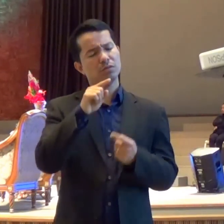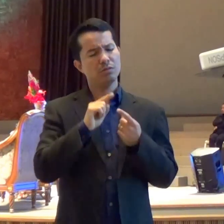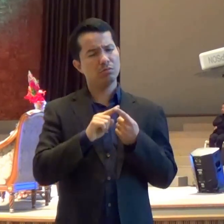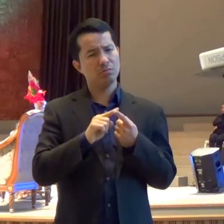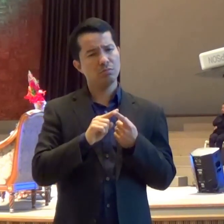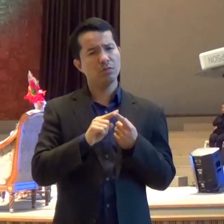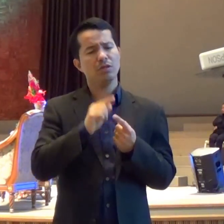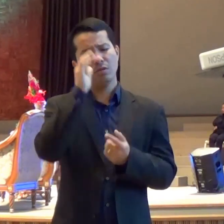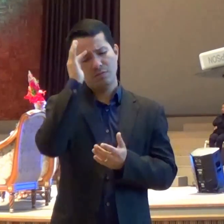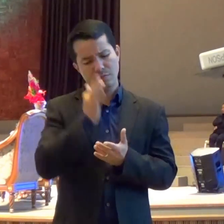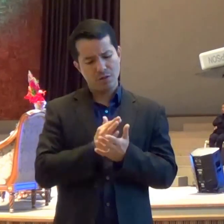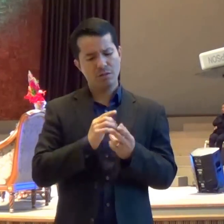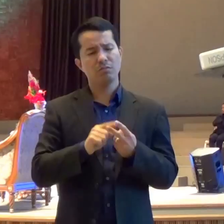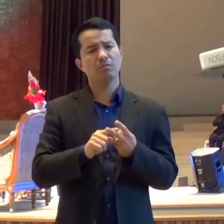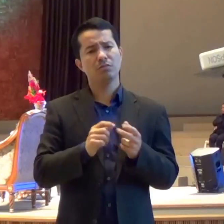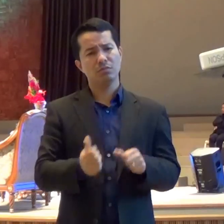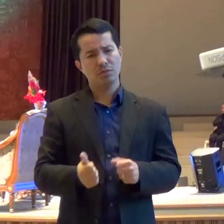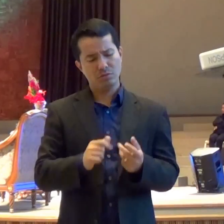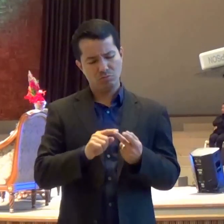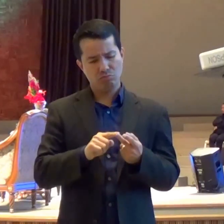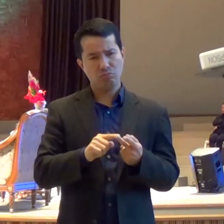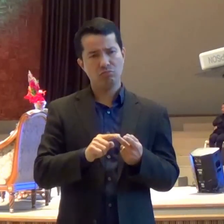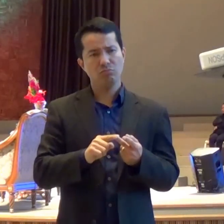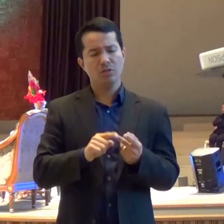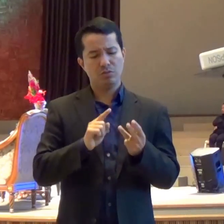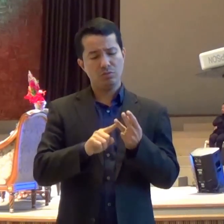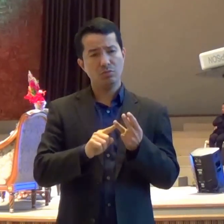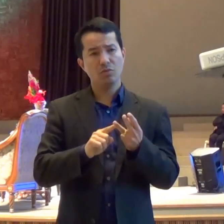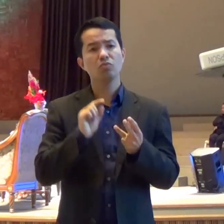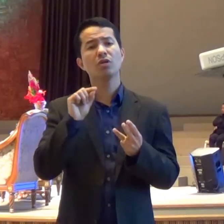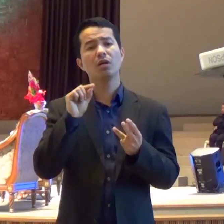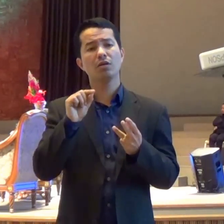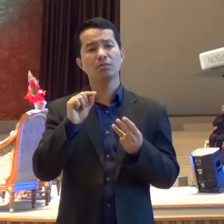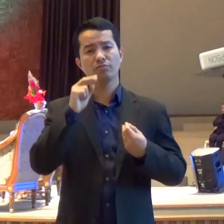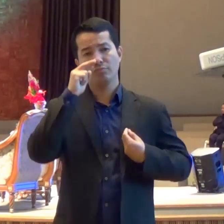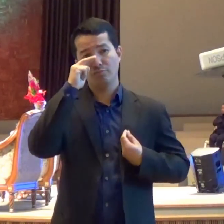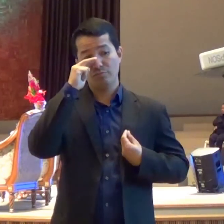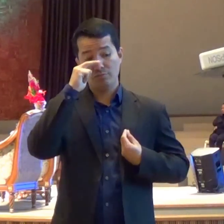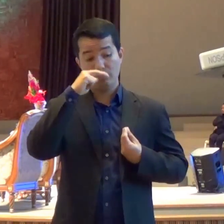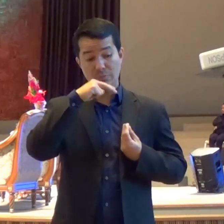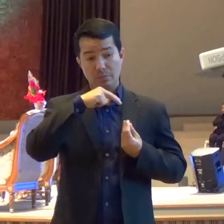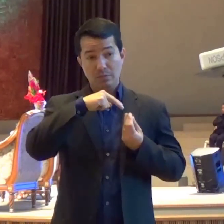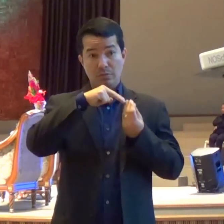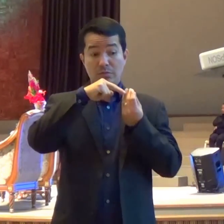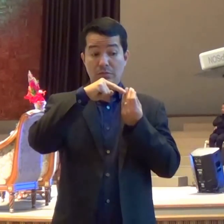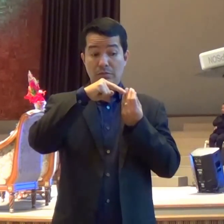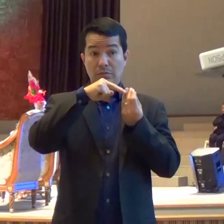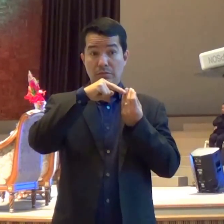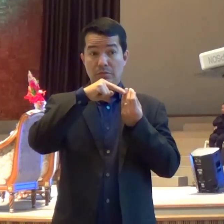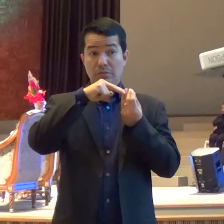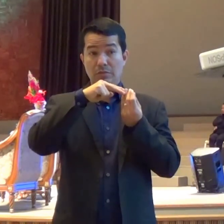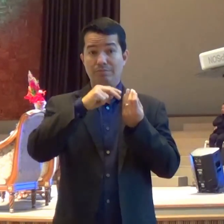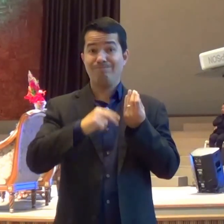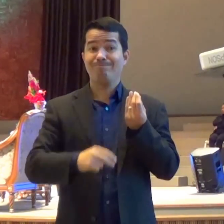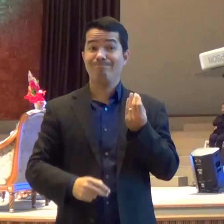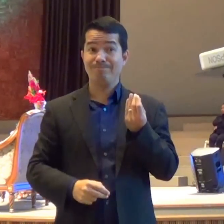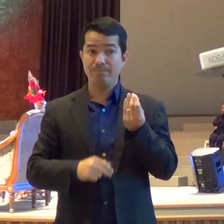Eu me preparo Pela fé E eu tenho Que chegar aqui Com fé Eu tenho